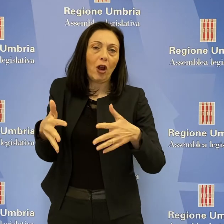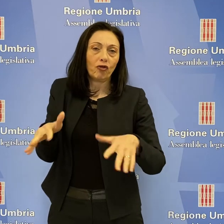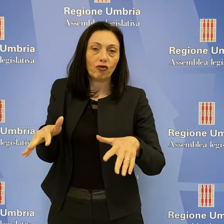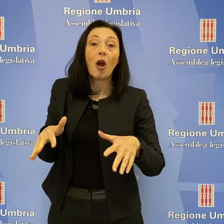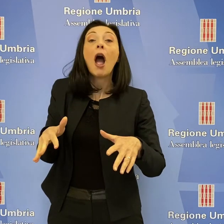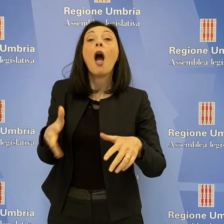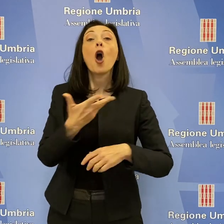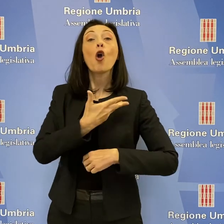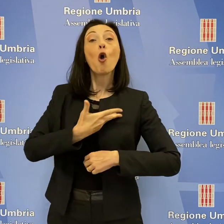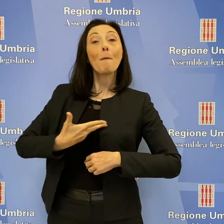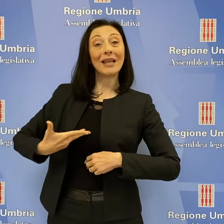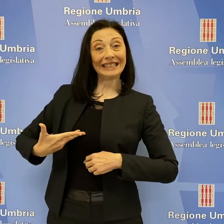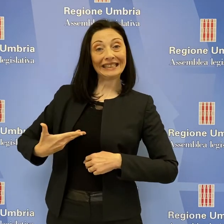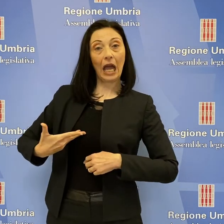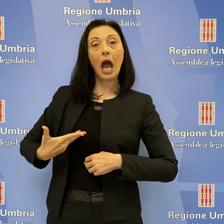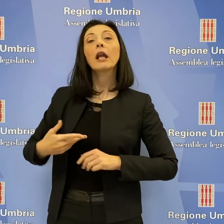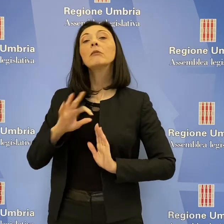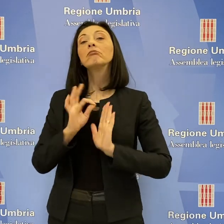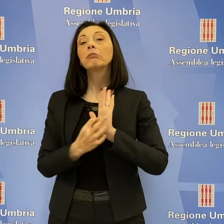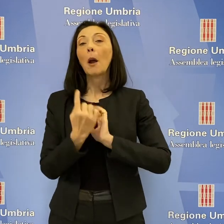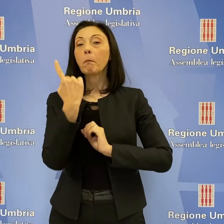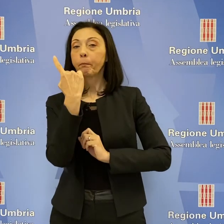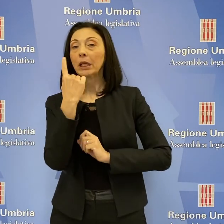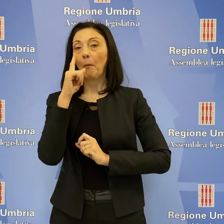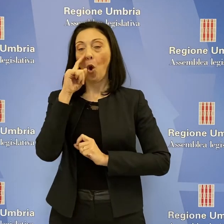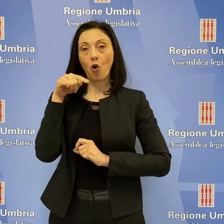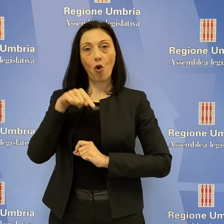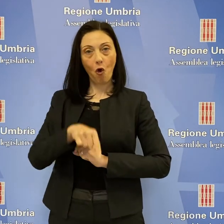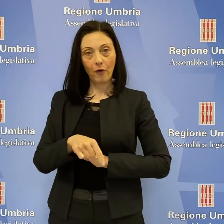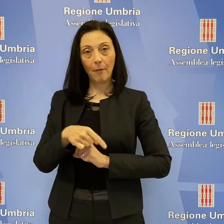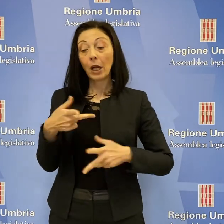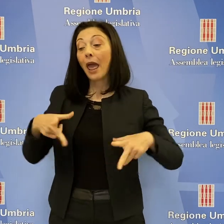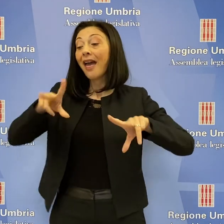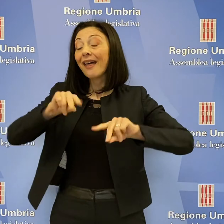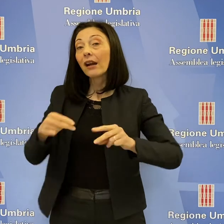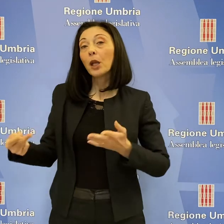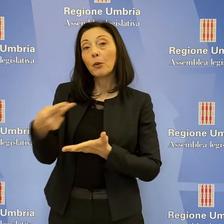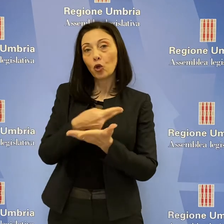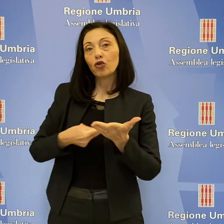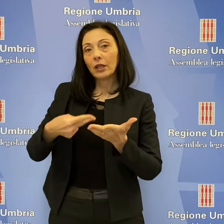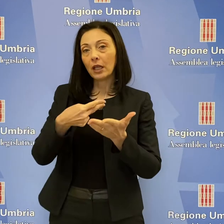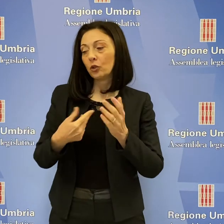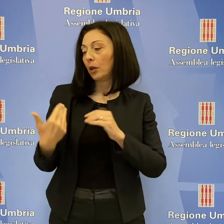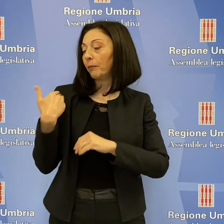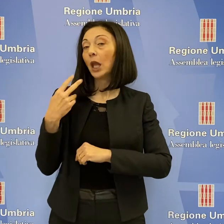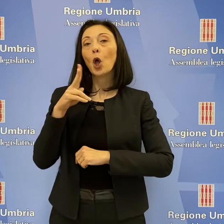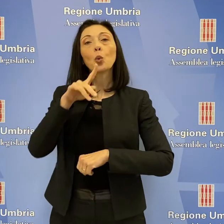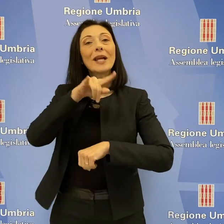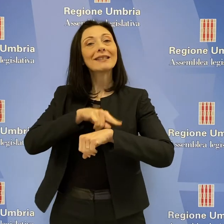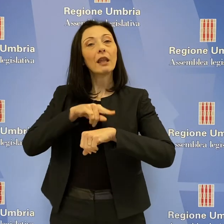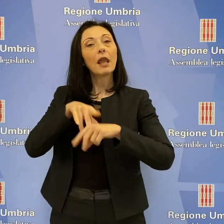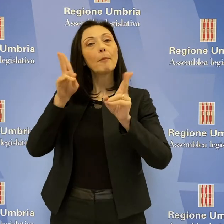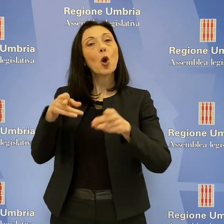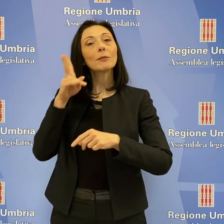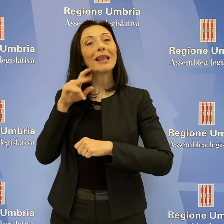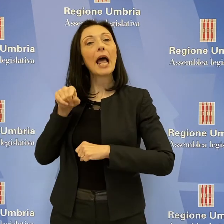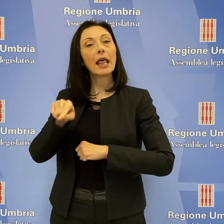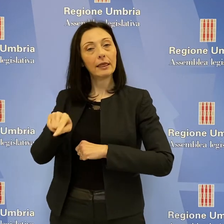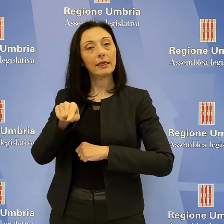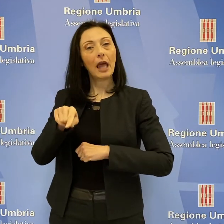stipulati dai commissari entro il primo novembre. In merito alla riprogettazione, lo scorso 2 settembre, nell'ospedale di Terni, sono iniziati i lavori